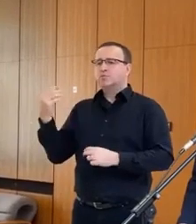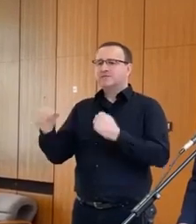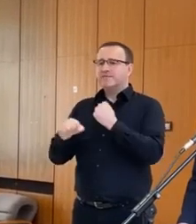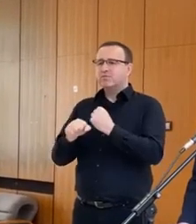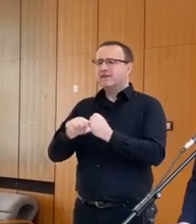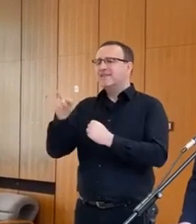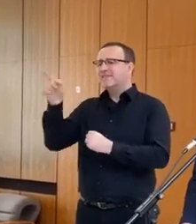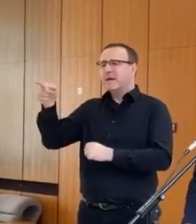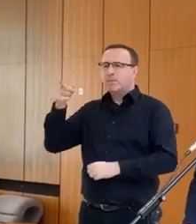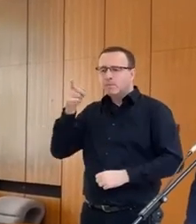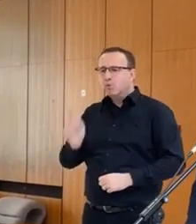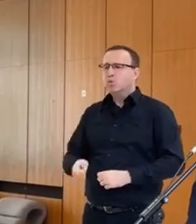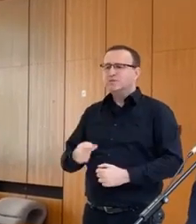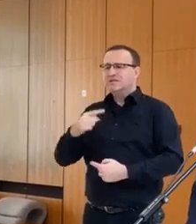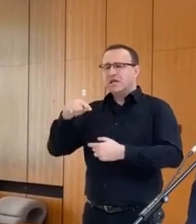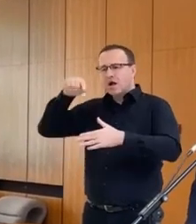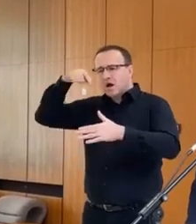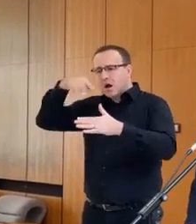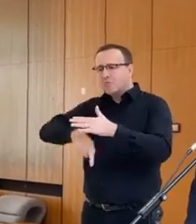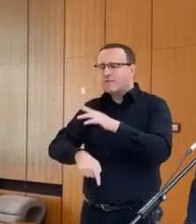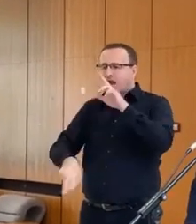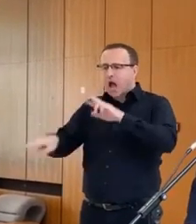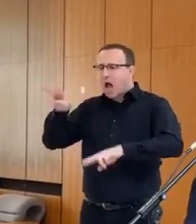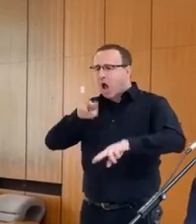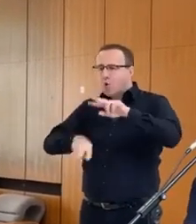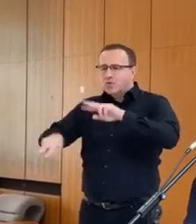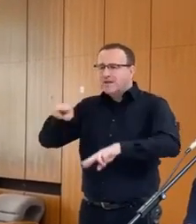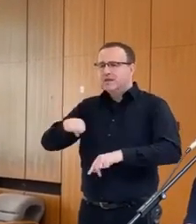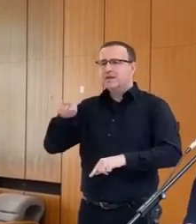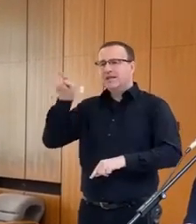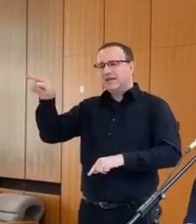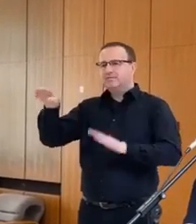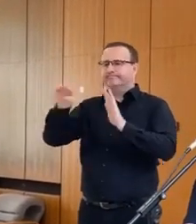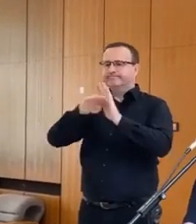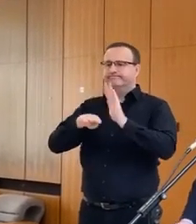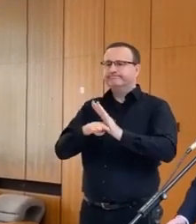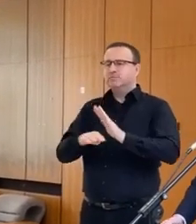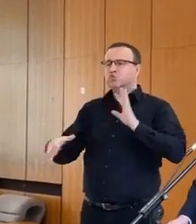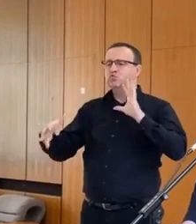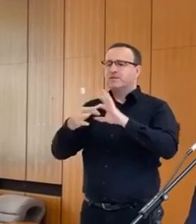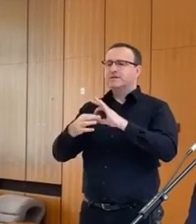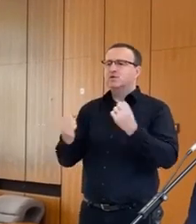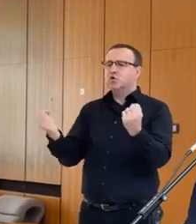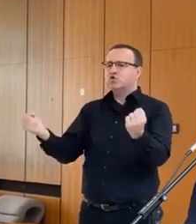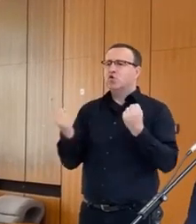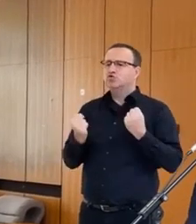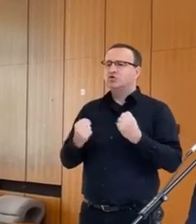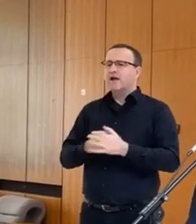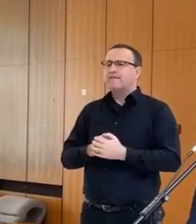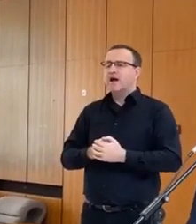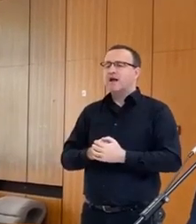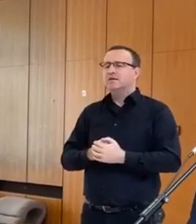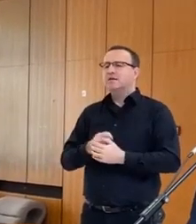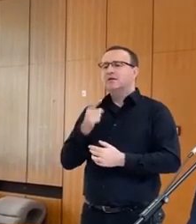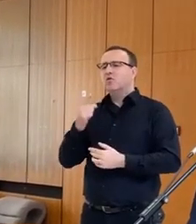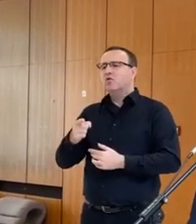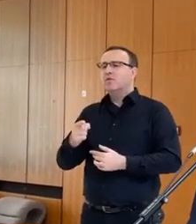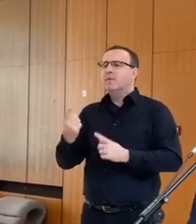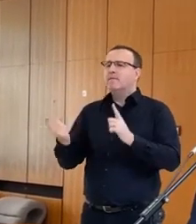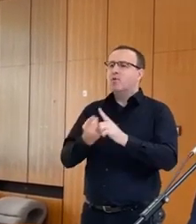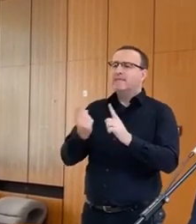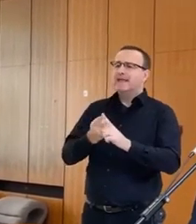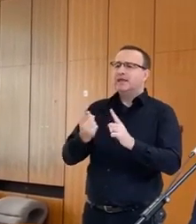musí prebehnúť hĺbkový audit ich legislatívy, ohľadne dodržiavania fitosanitárnych a